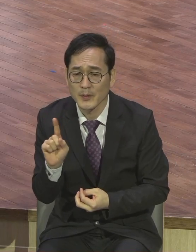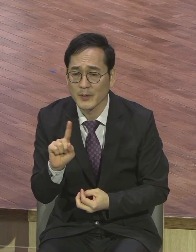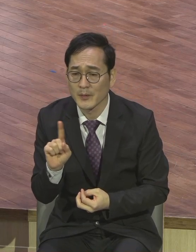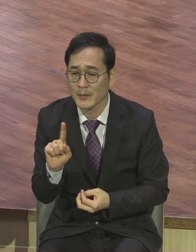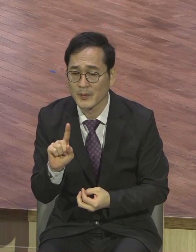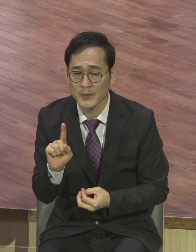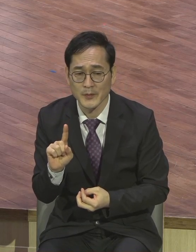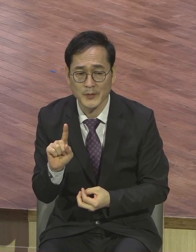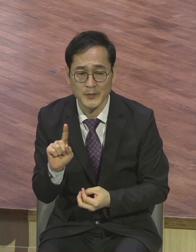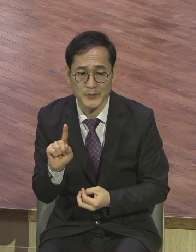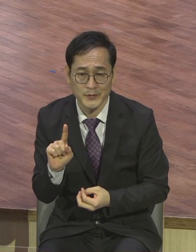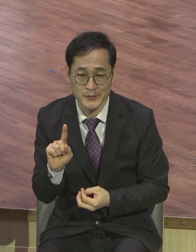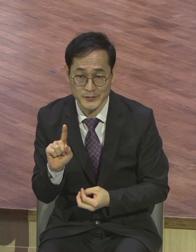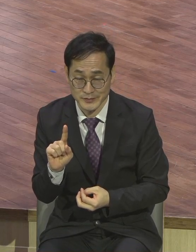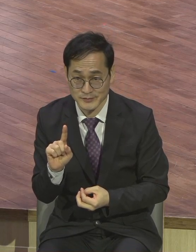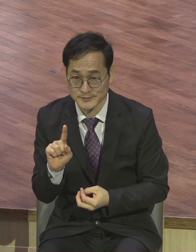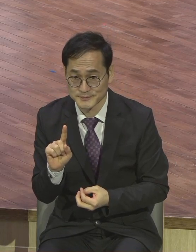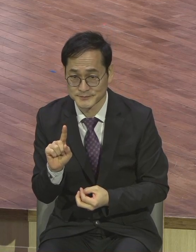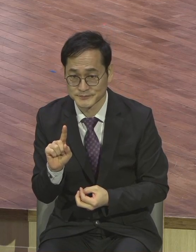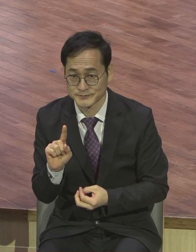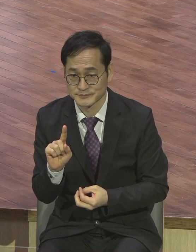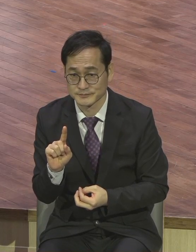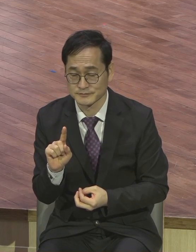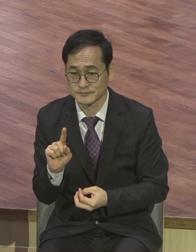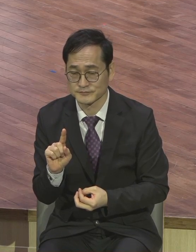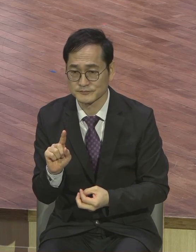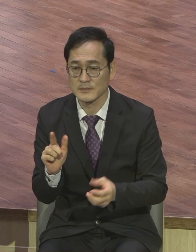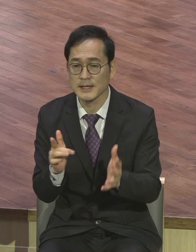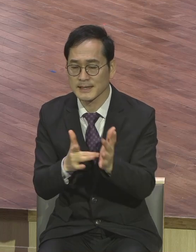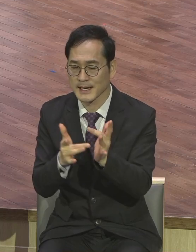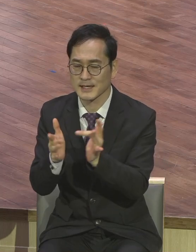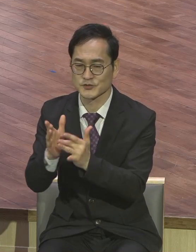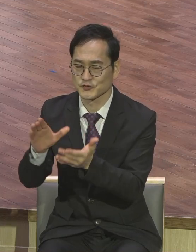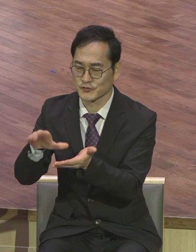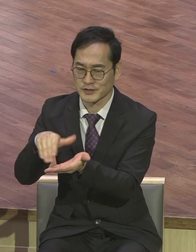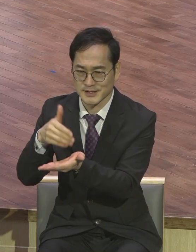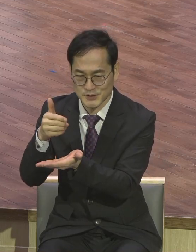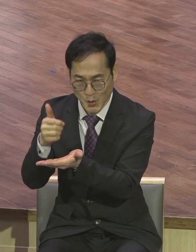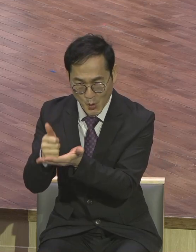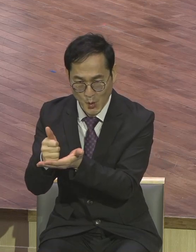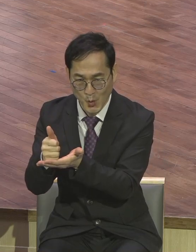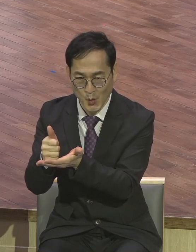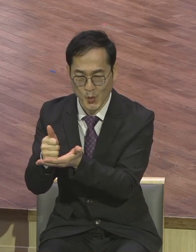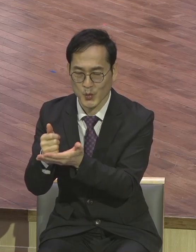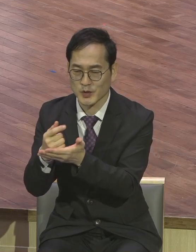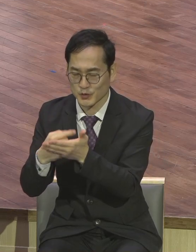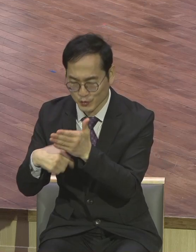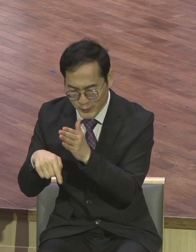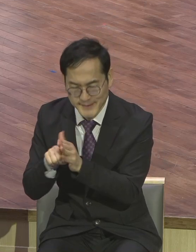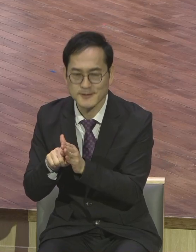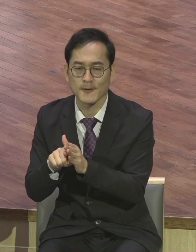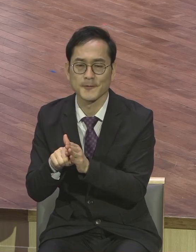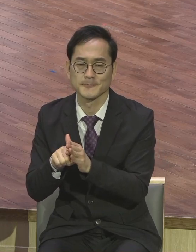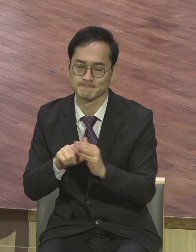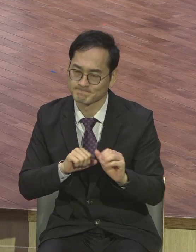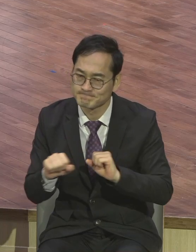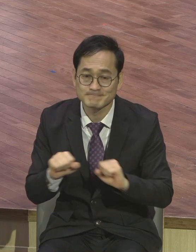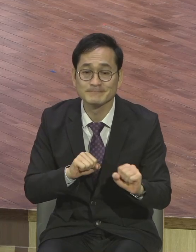그것은 바로 예수 그리스도를 위한 삶이에요. 예수